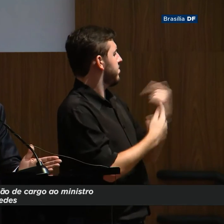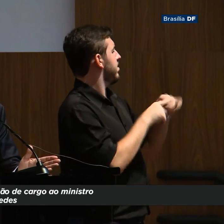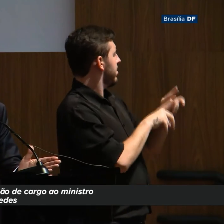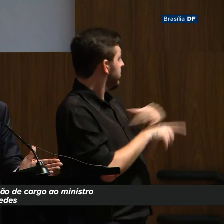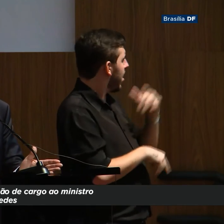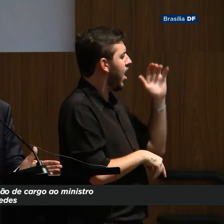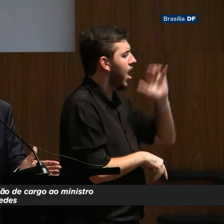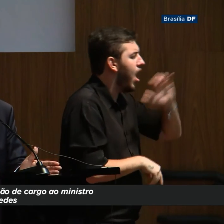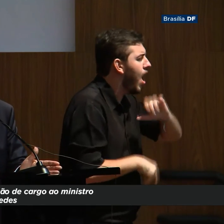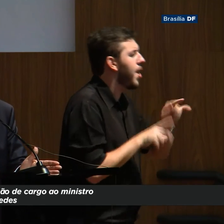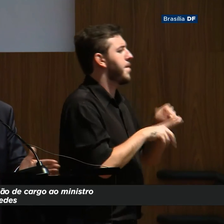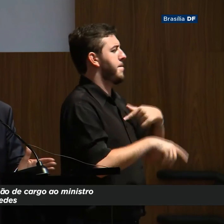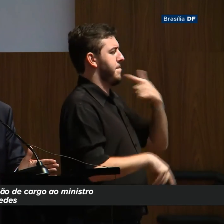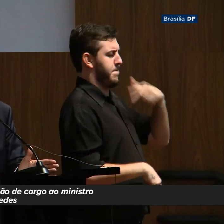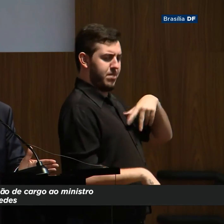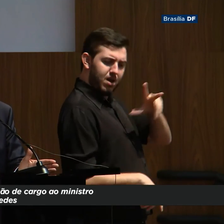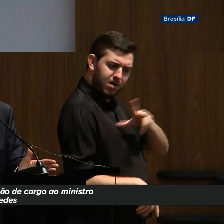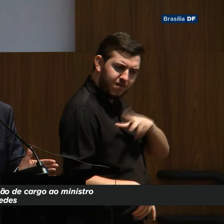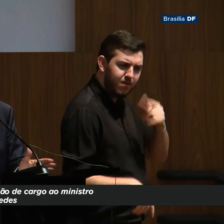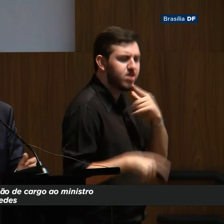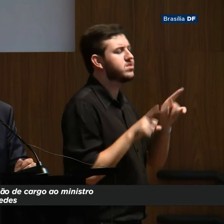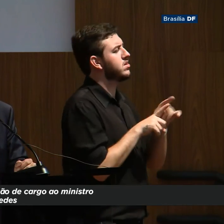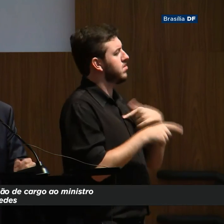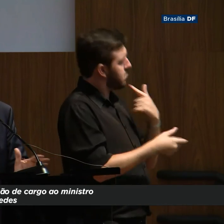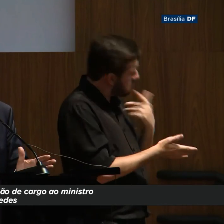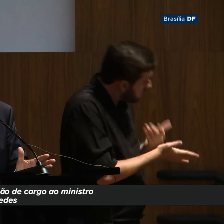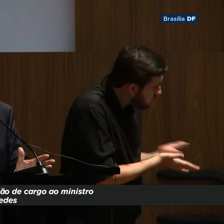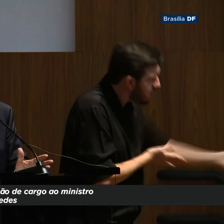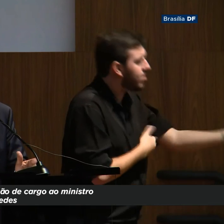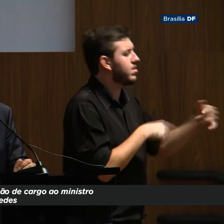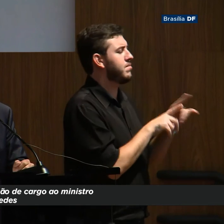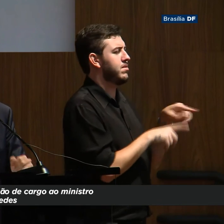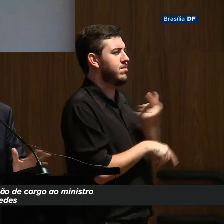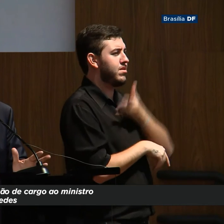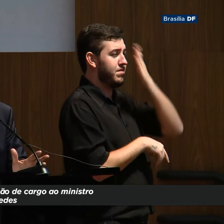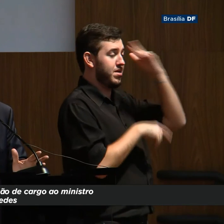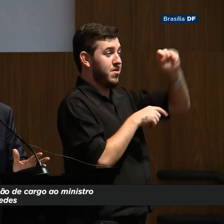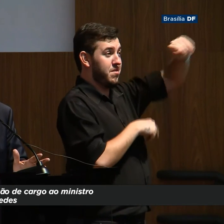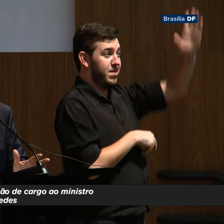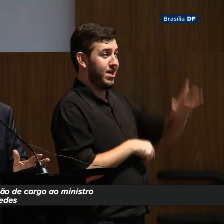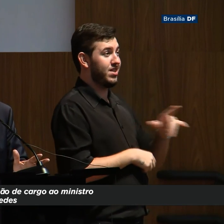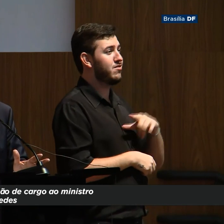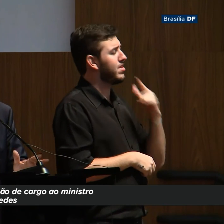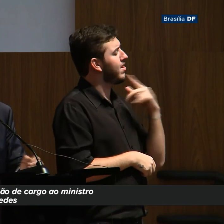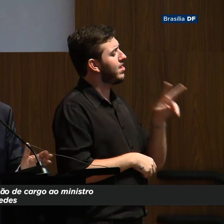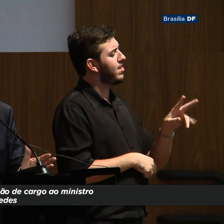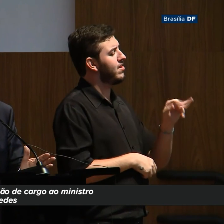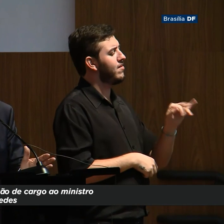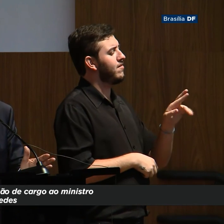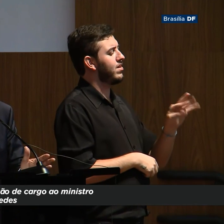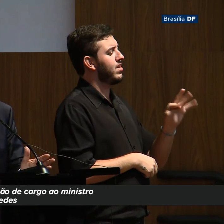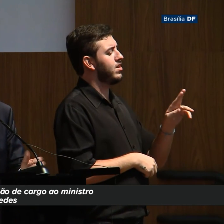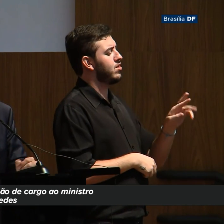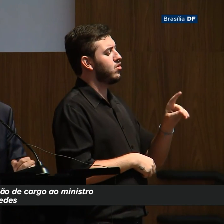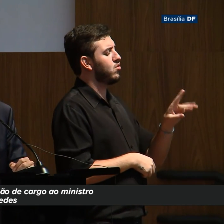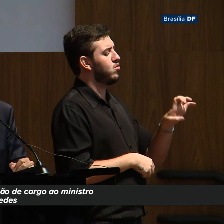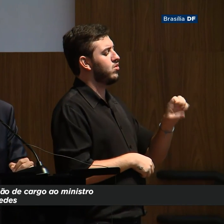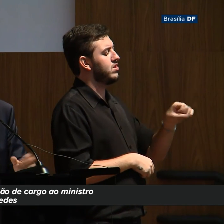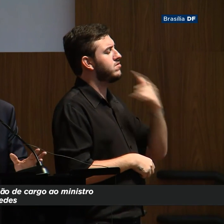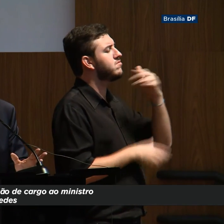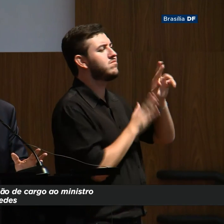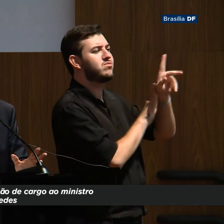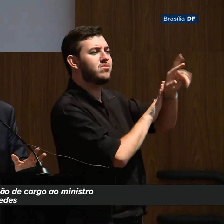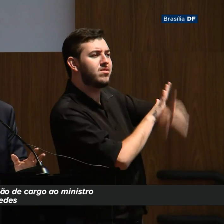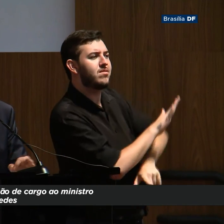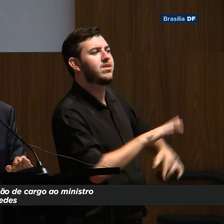acho que o Brasil tem muitas virtudes, os poderes são independentes, tem uma imprensa livre, somos resilientes, enfrentamos